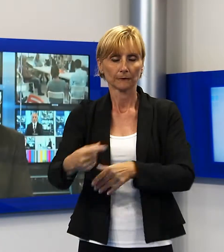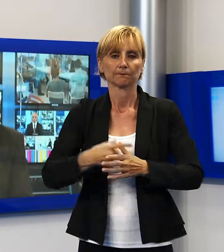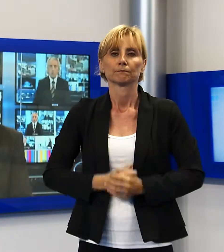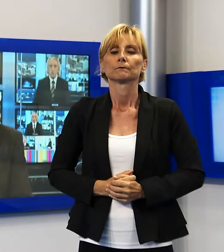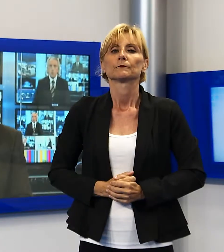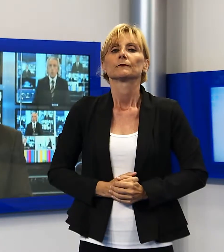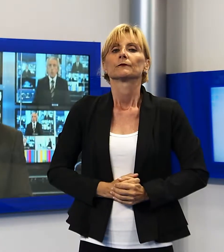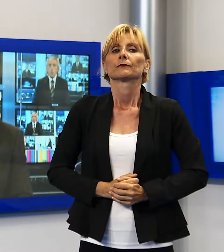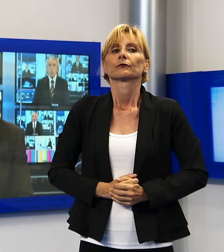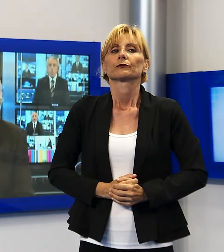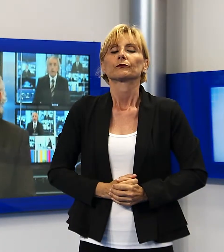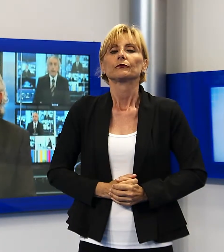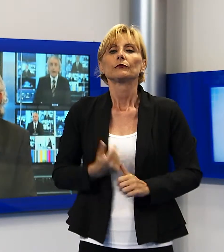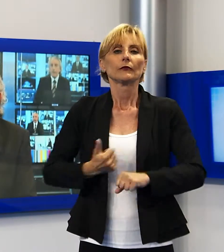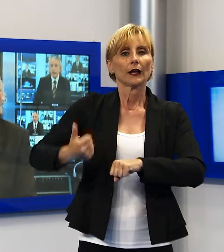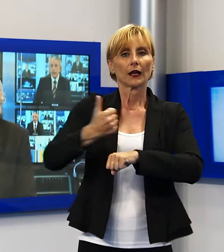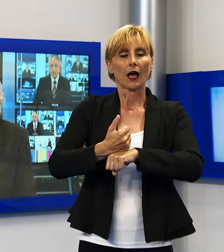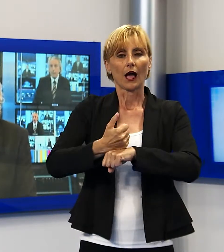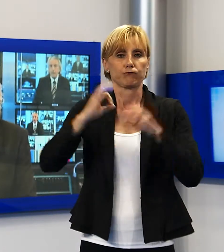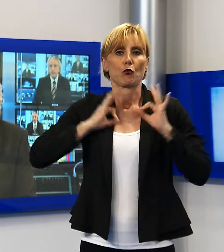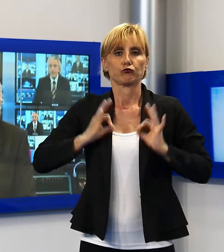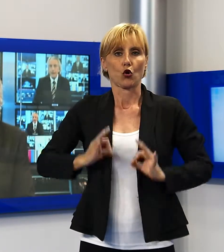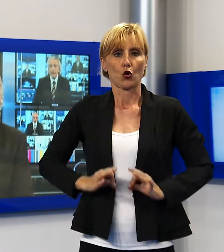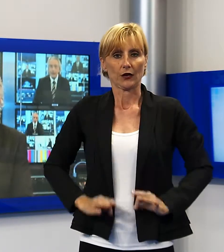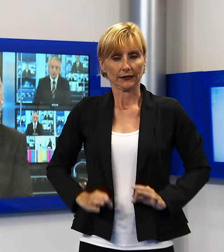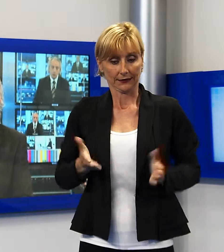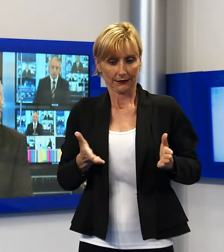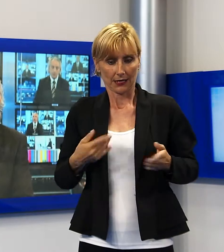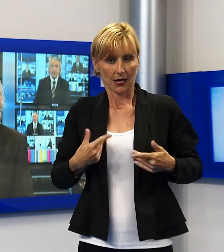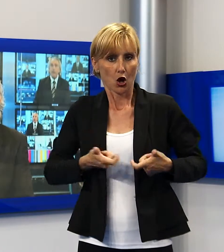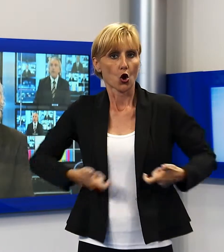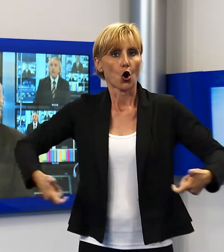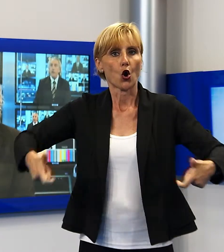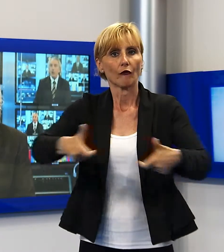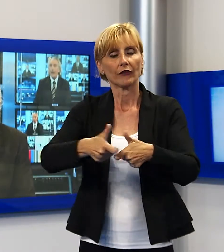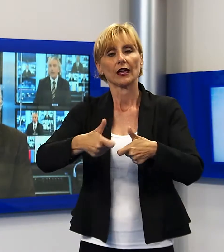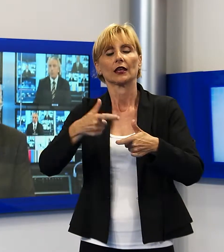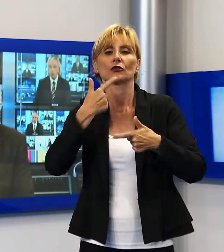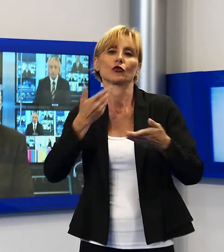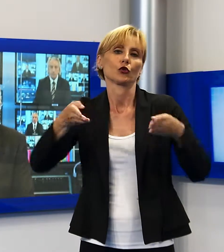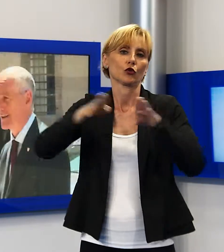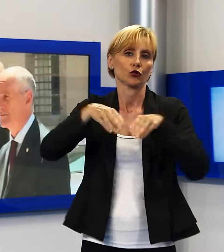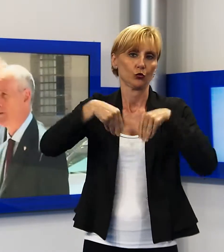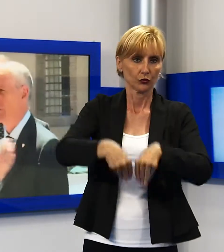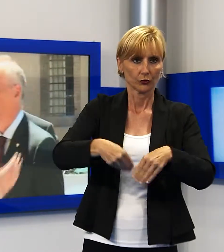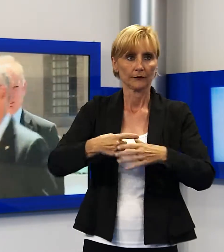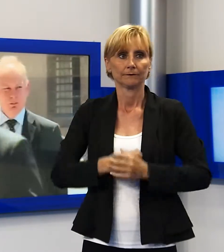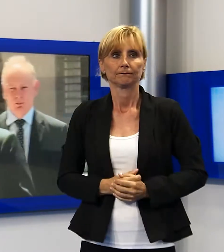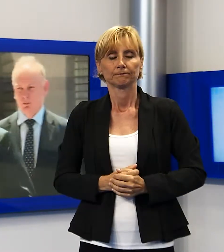Il capo della polizia alla chiusura del convegno Railpol È stato l'intervento di